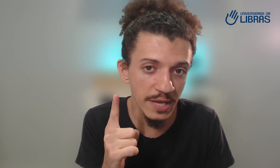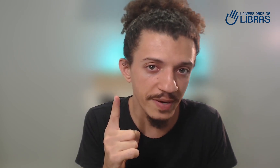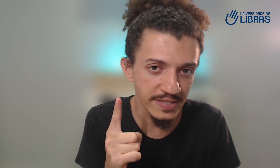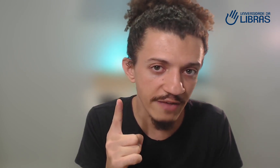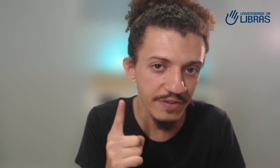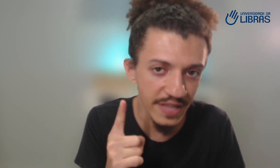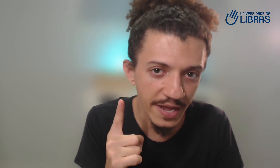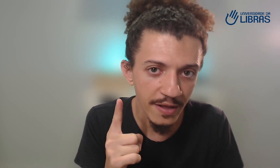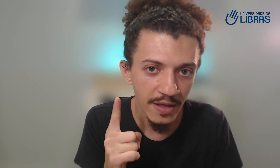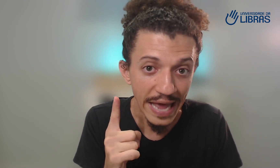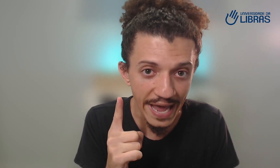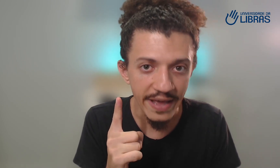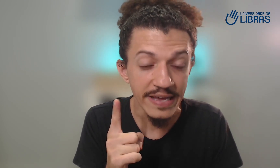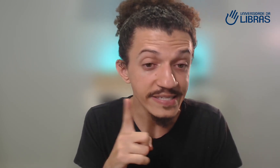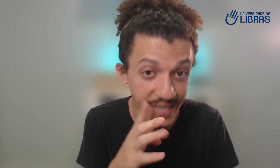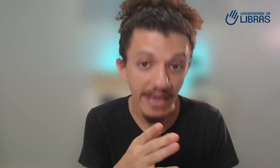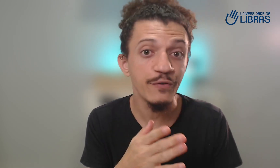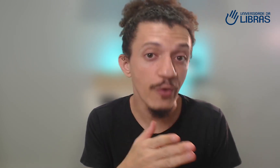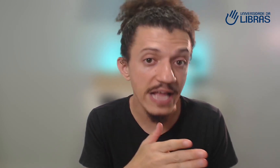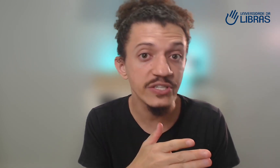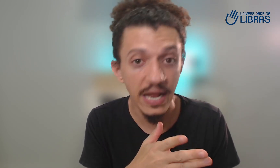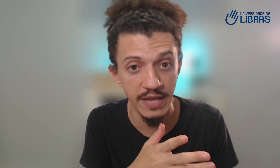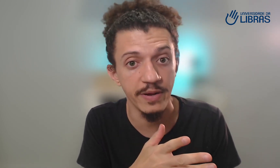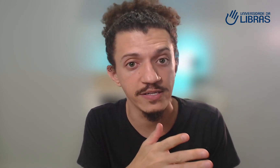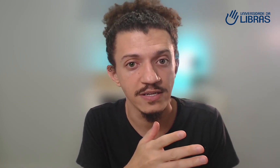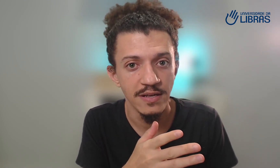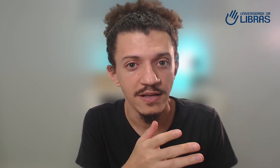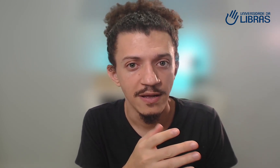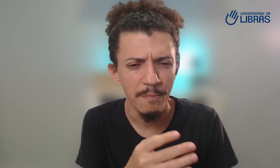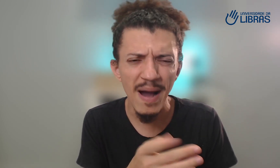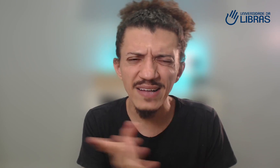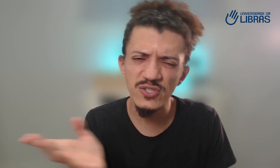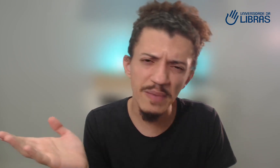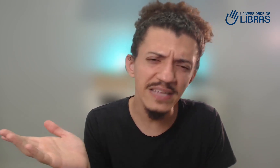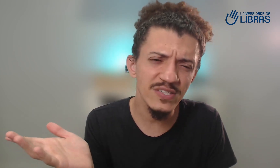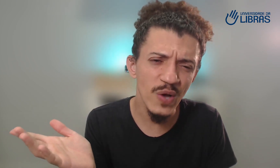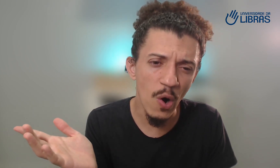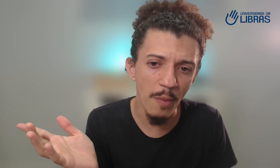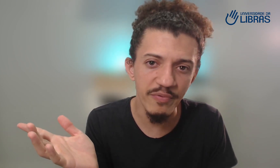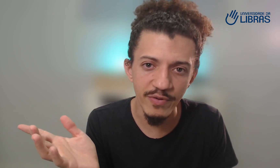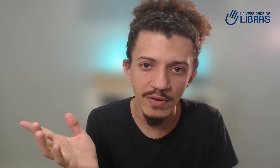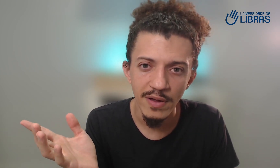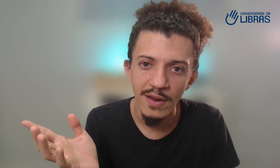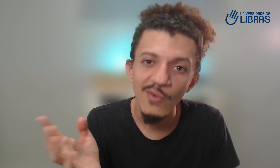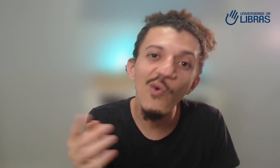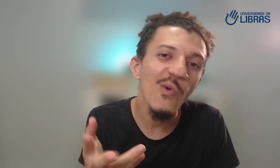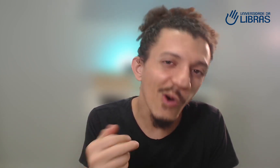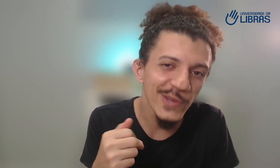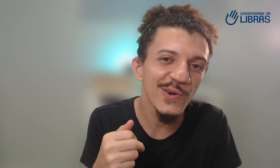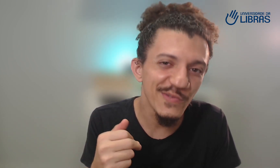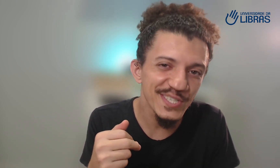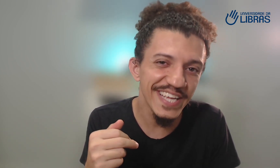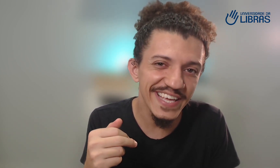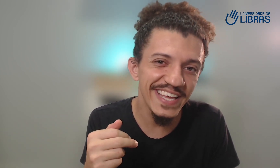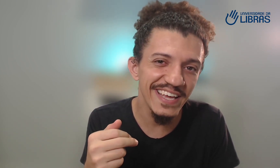Libras deve ter é ser fluente na Libras. Marcos, mas isso é óbvio. Concordo com você que